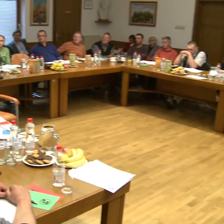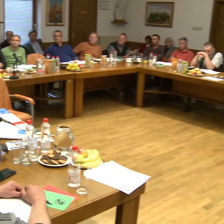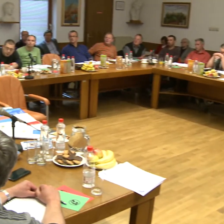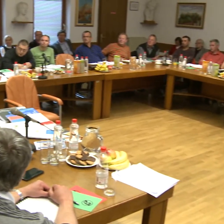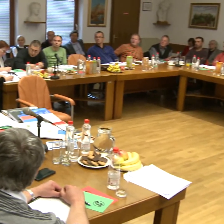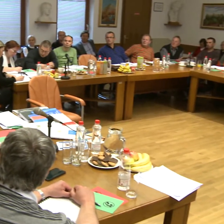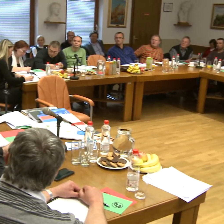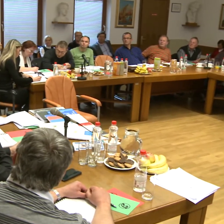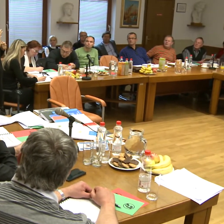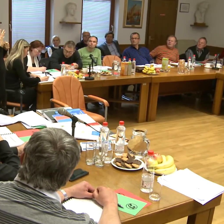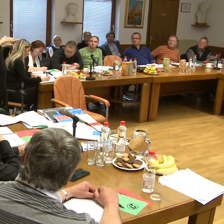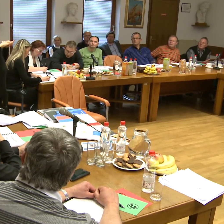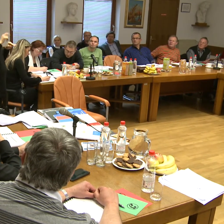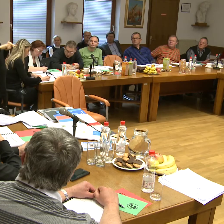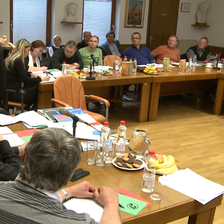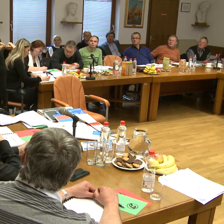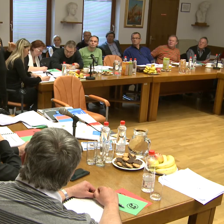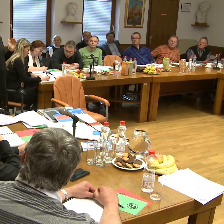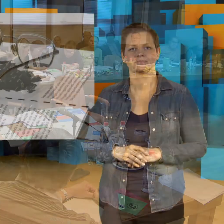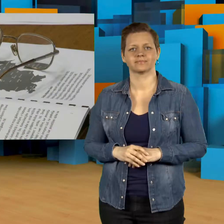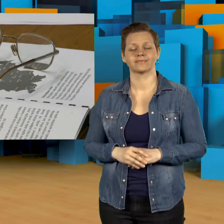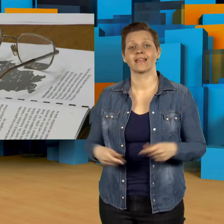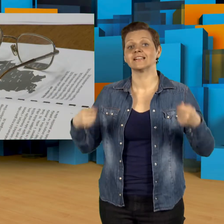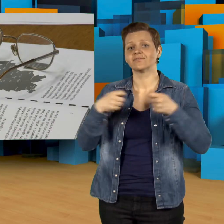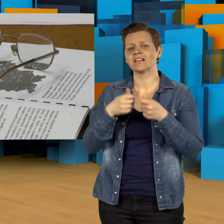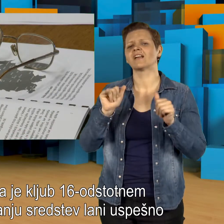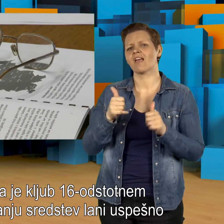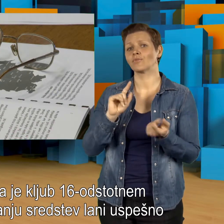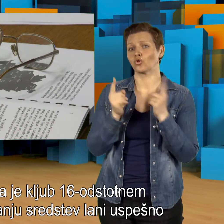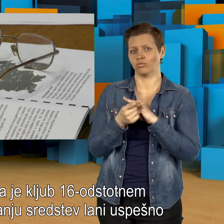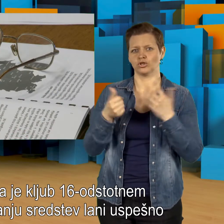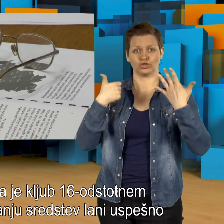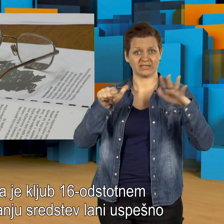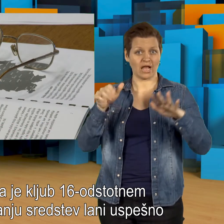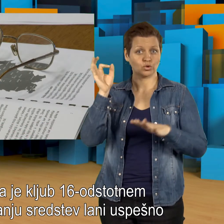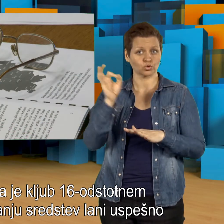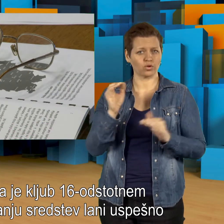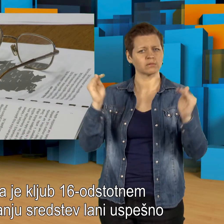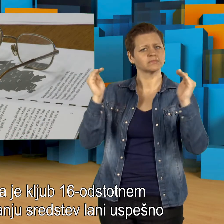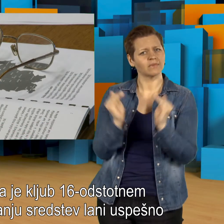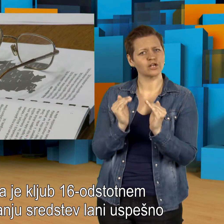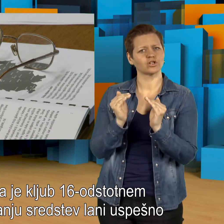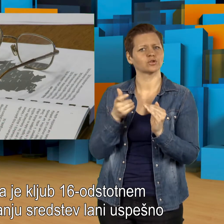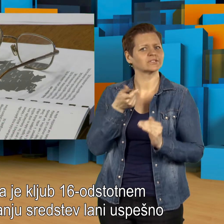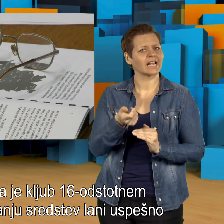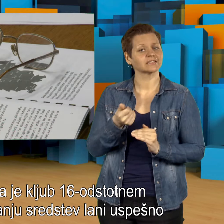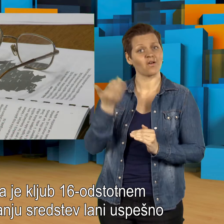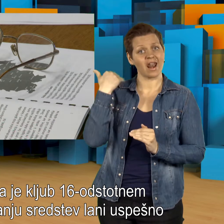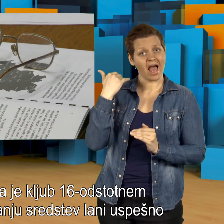delavce manj, en delavce danes. Zveza je kljub 16 odstotnemu zmanjšanju sredstev lani uspešno